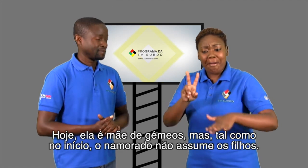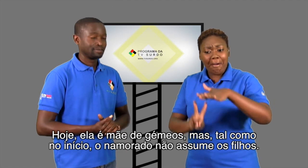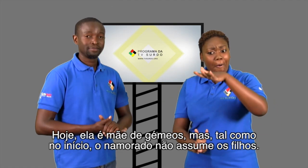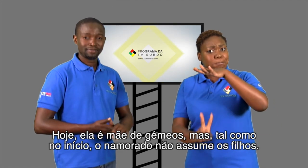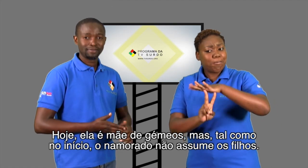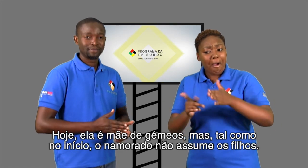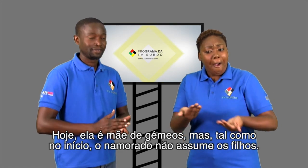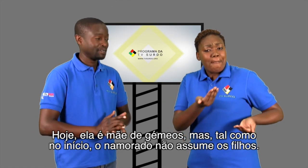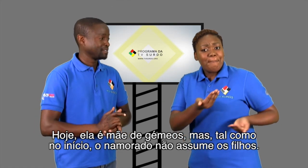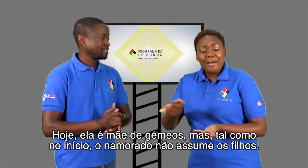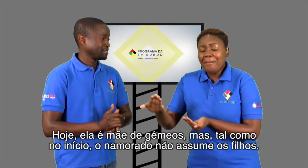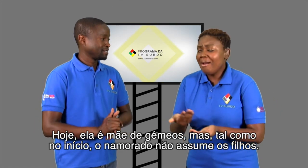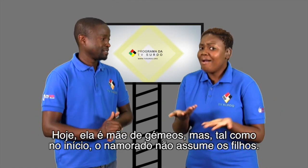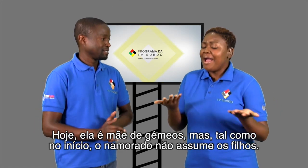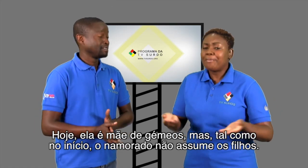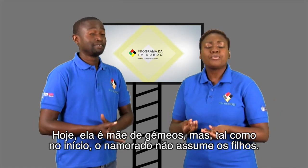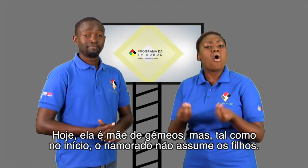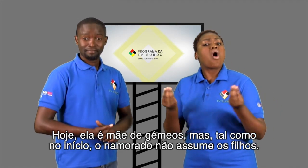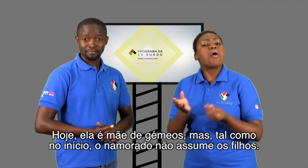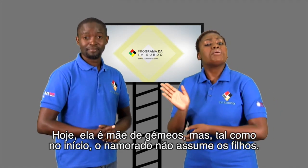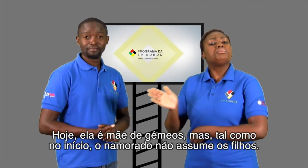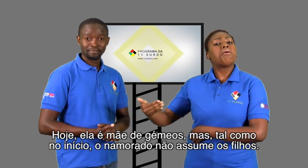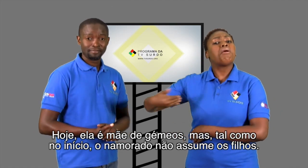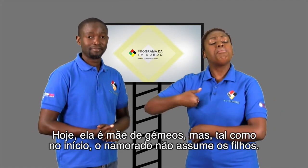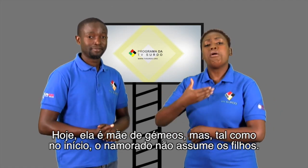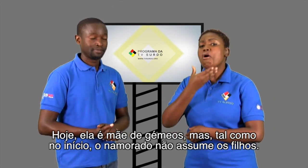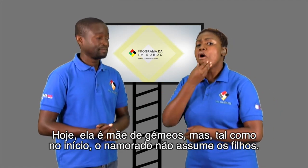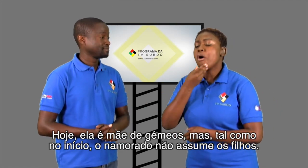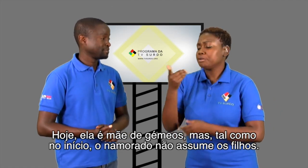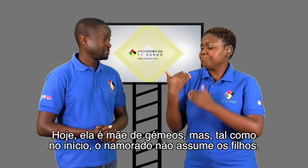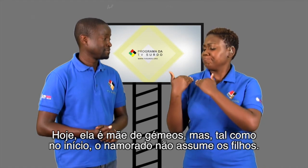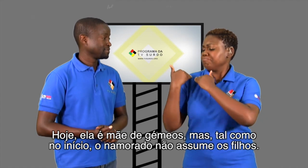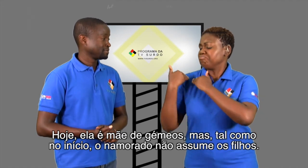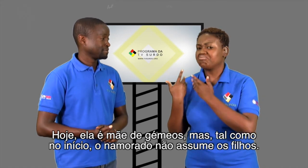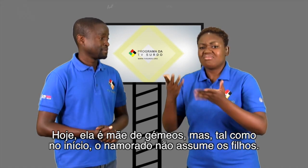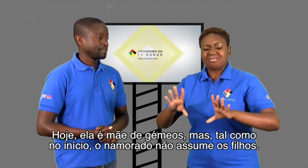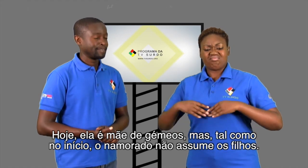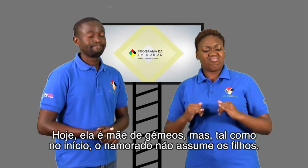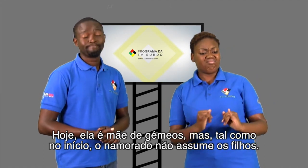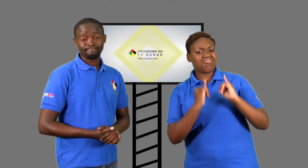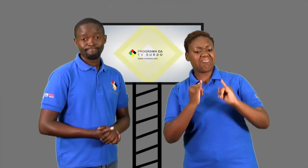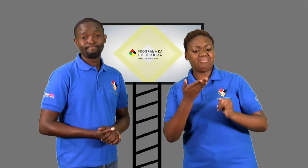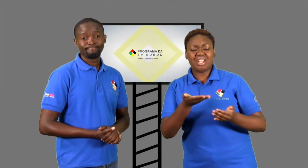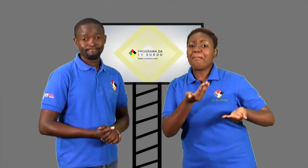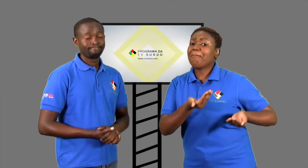Hoje, ela é mãe de gêmeos, mas tal como no início, o namorado não assumiu os filhos.